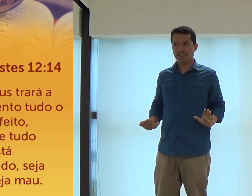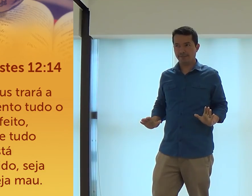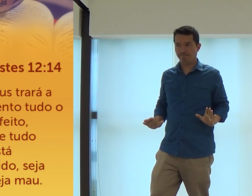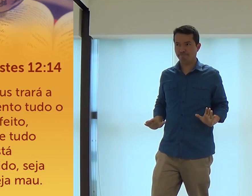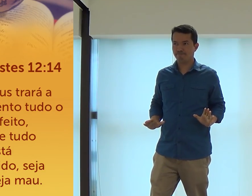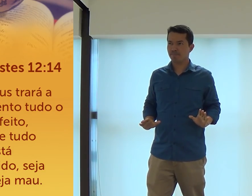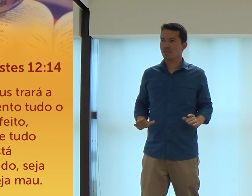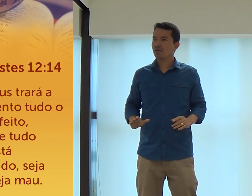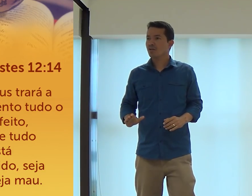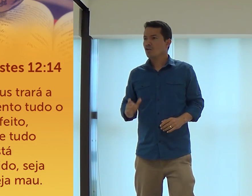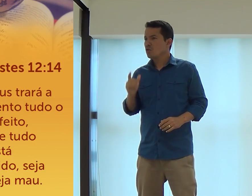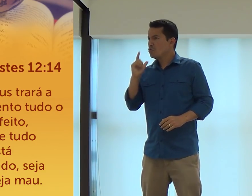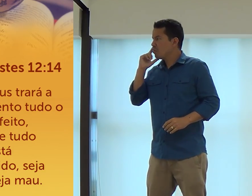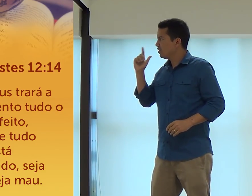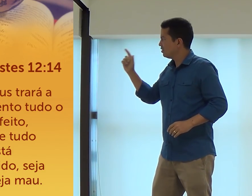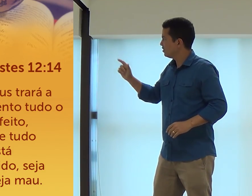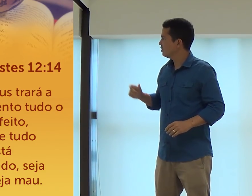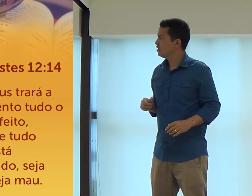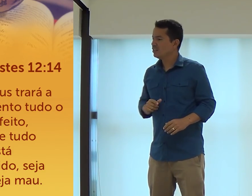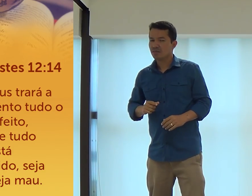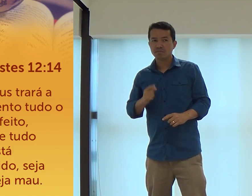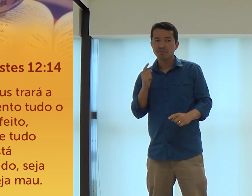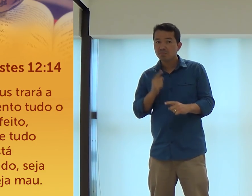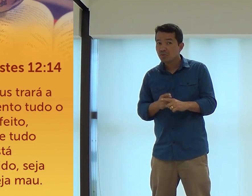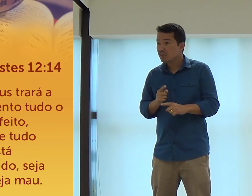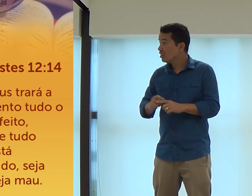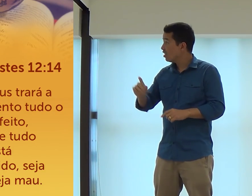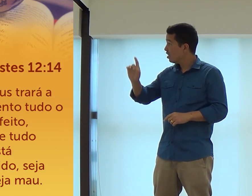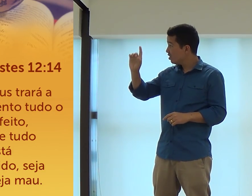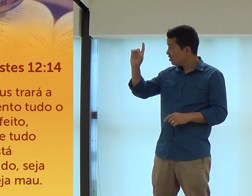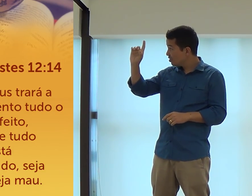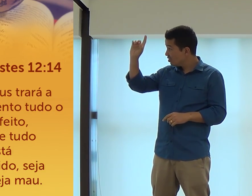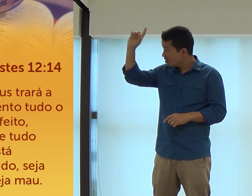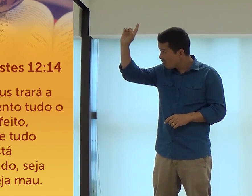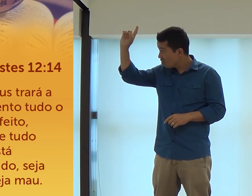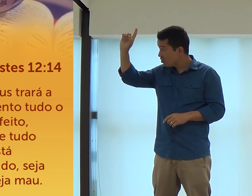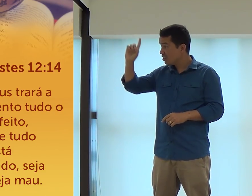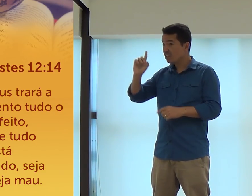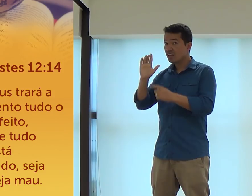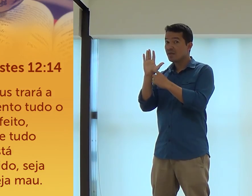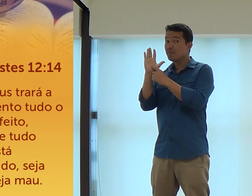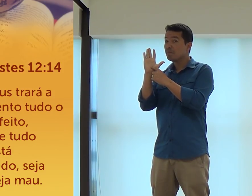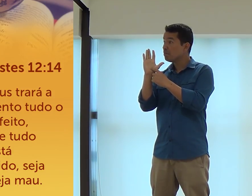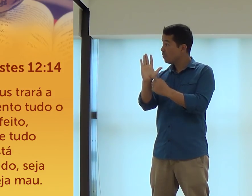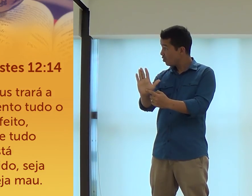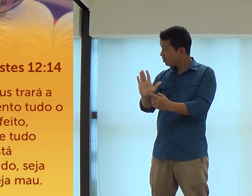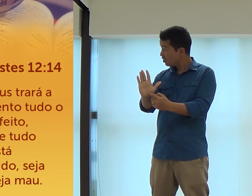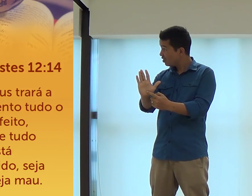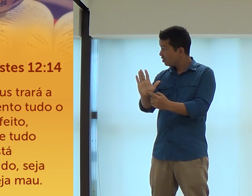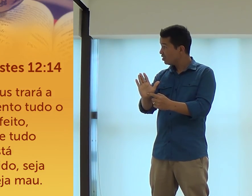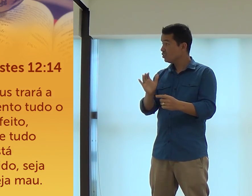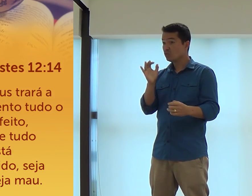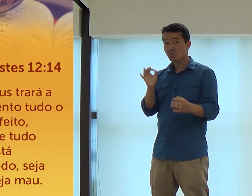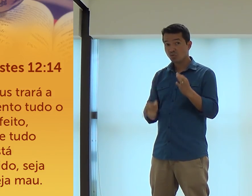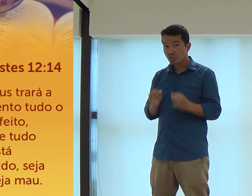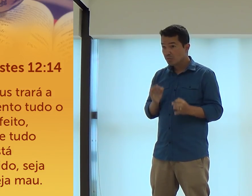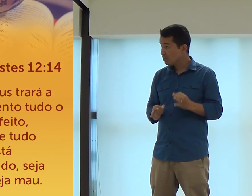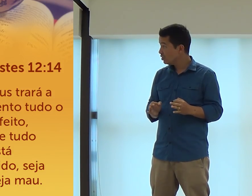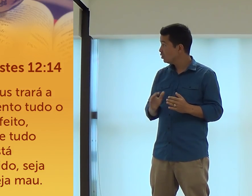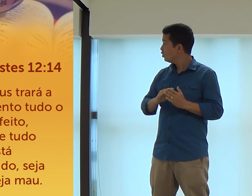responsabilidade. Então, olha ali o que está escrito. Pois Deus trará o julgamento,